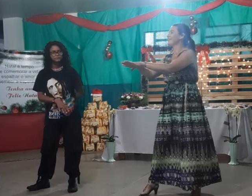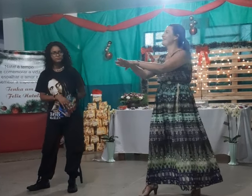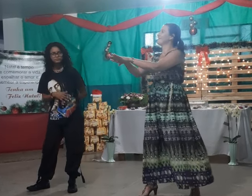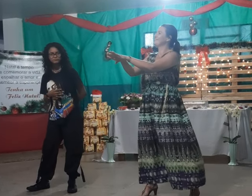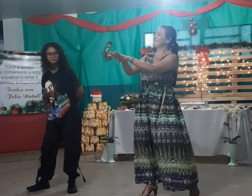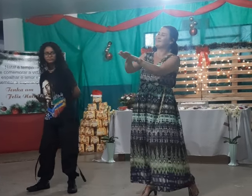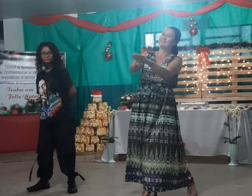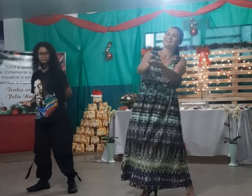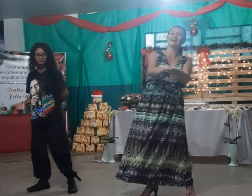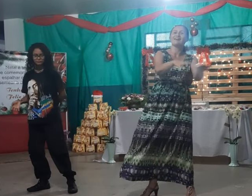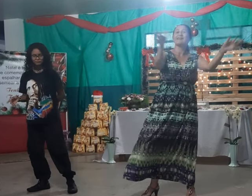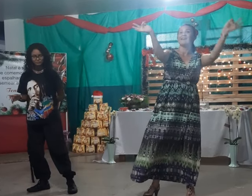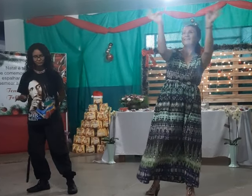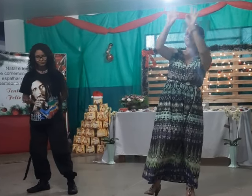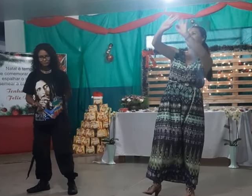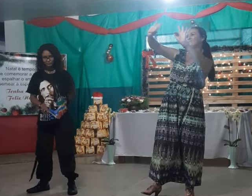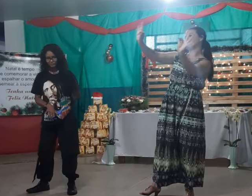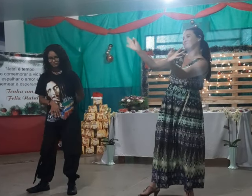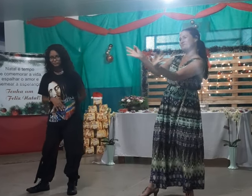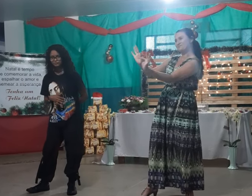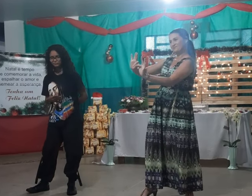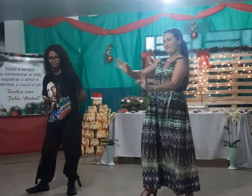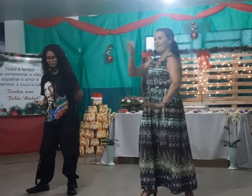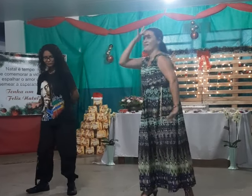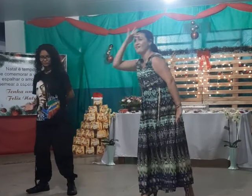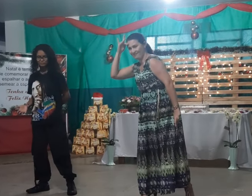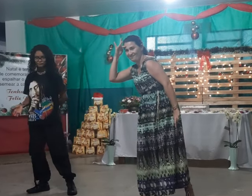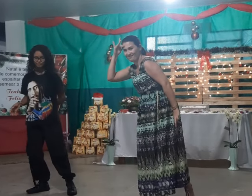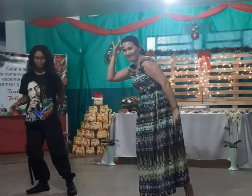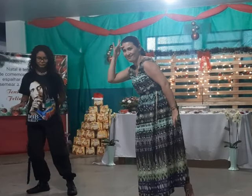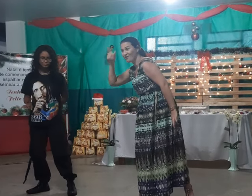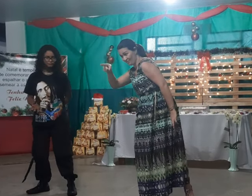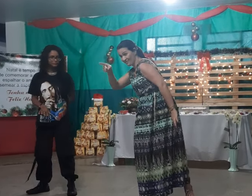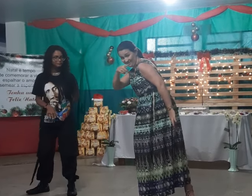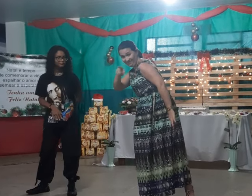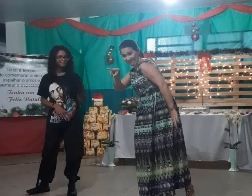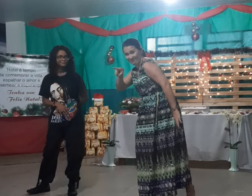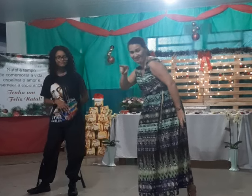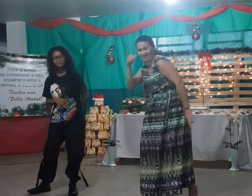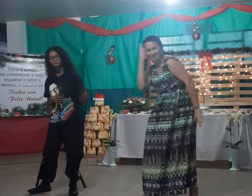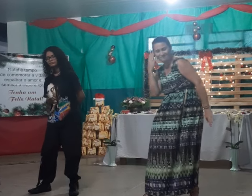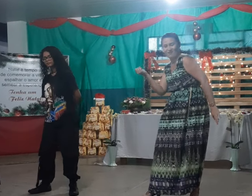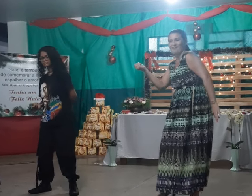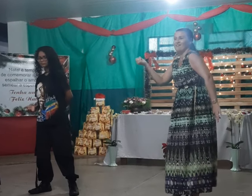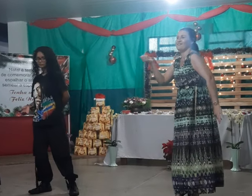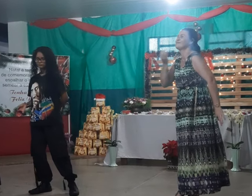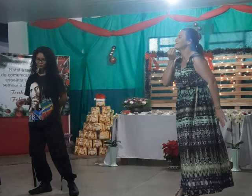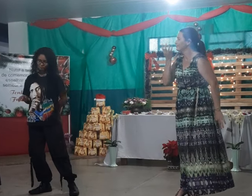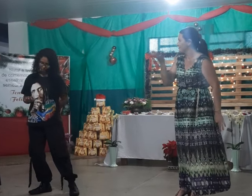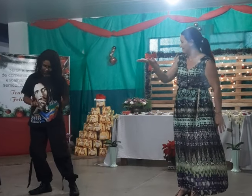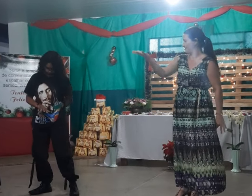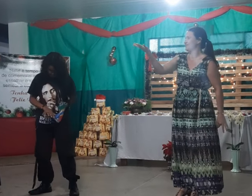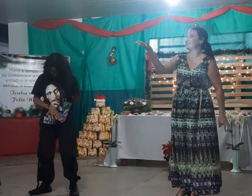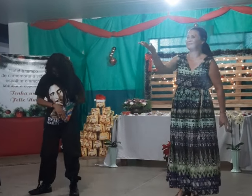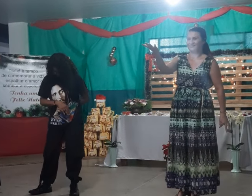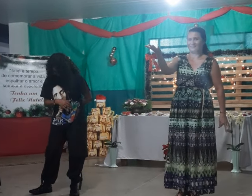que seja feliz quem souber o meu bem.